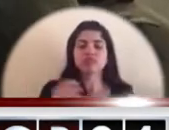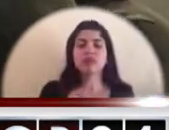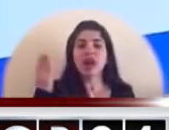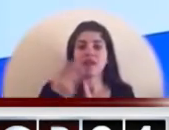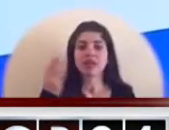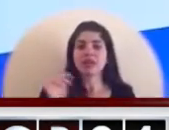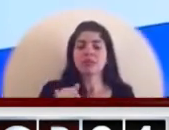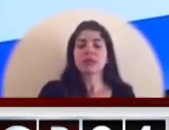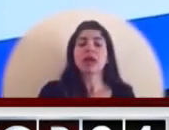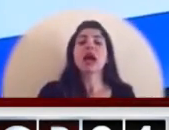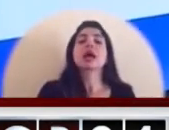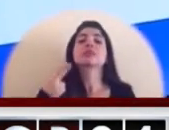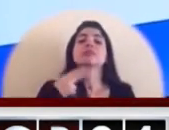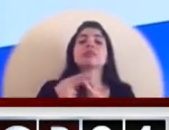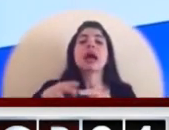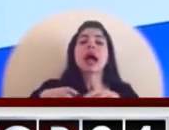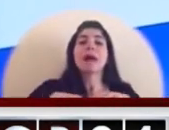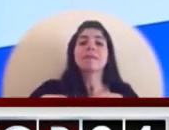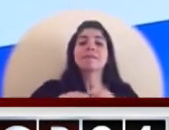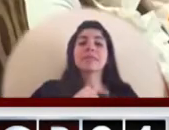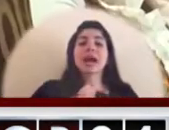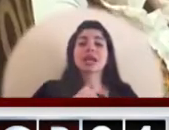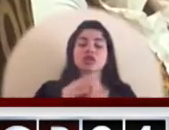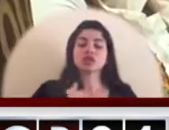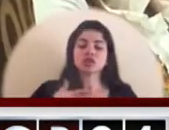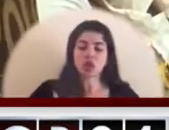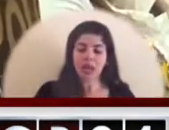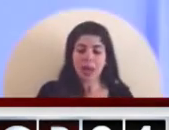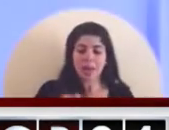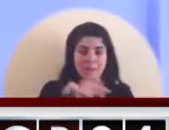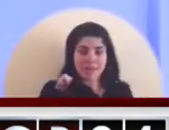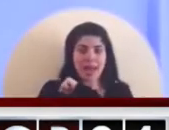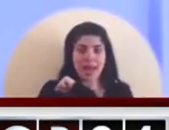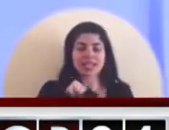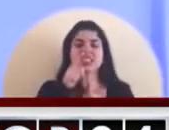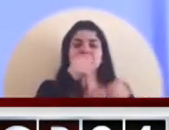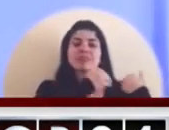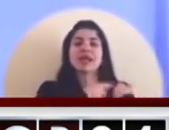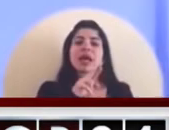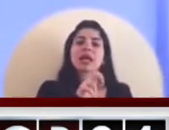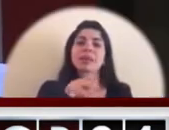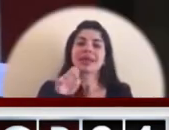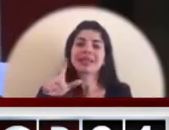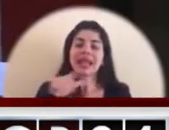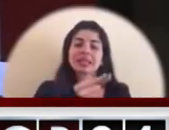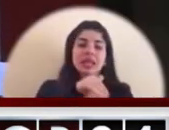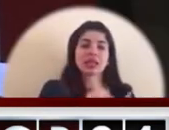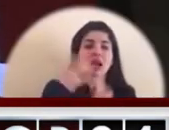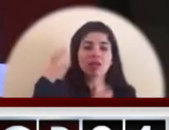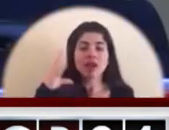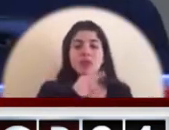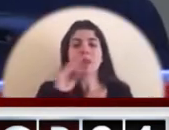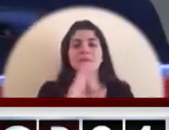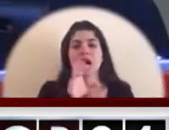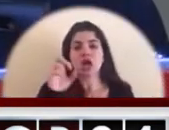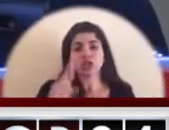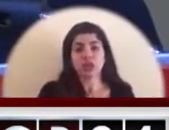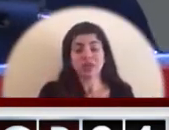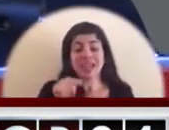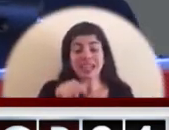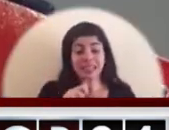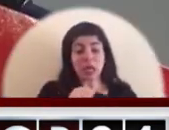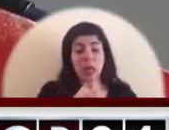dinero recolectado en la calle de la campaña Yo Nací en este país, organizada por el canal local Repretel, Central de Radios y el Banco de Costa Rica,